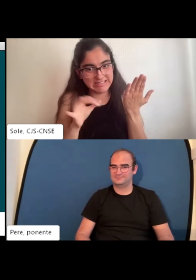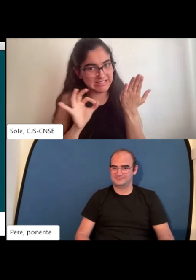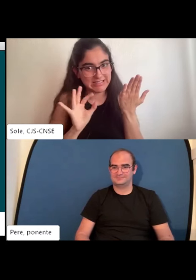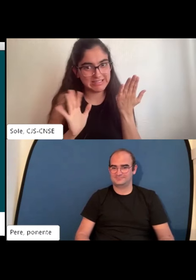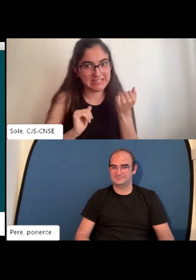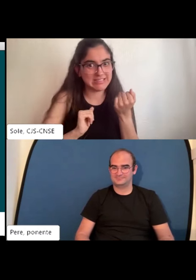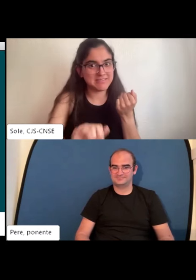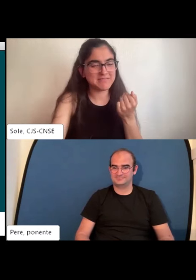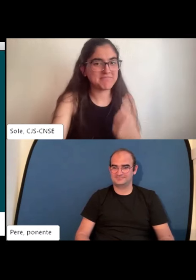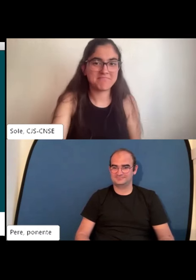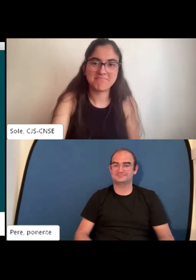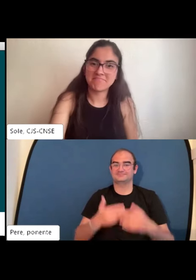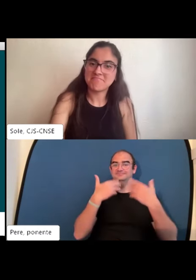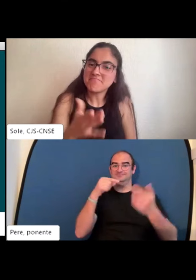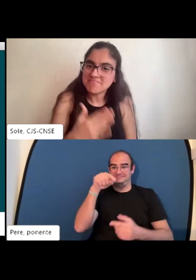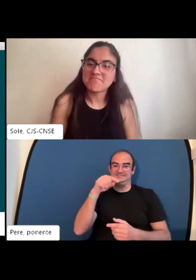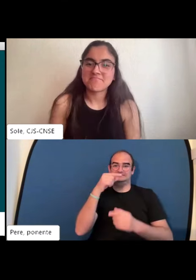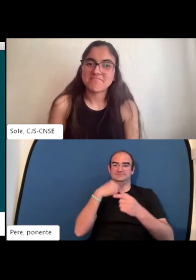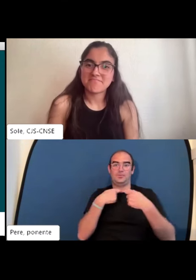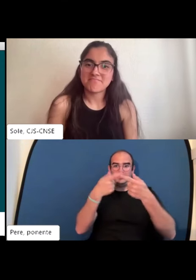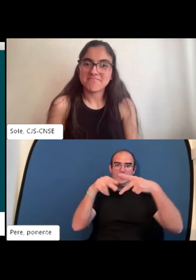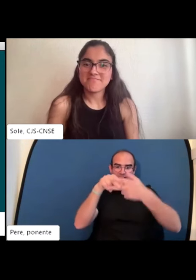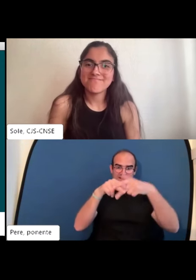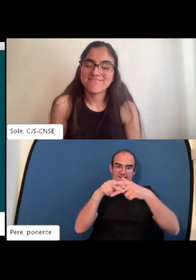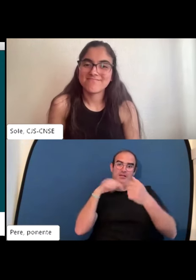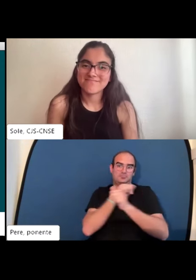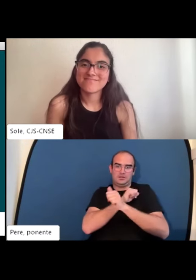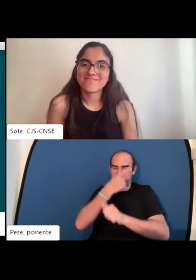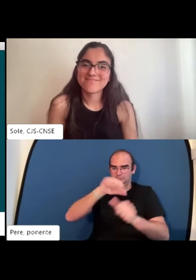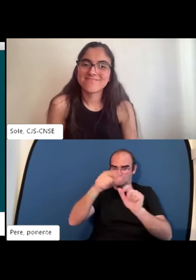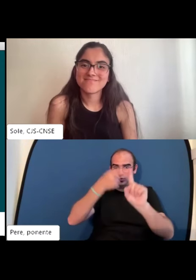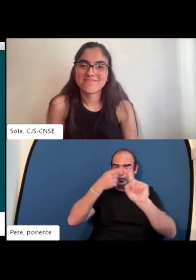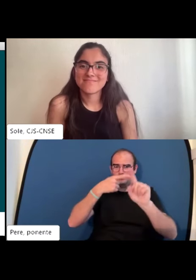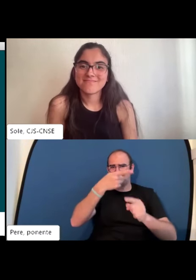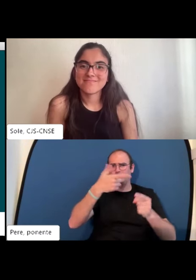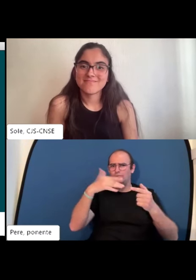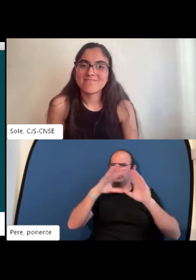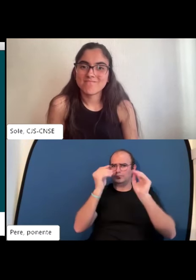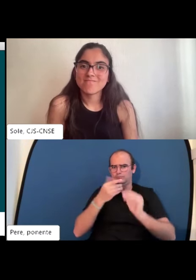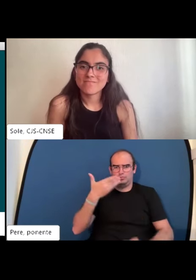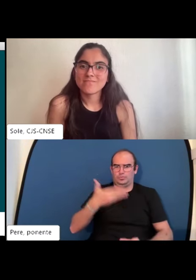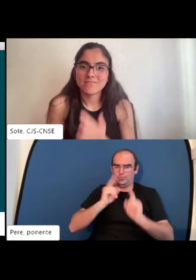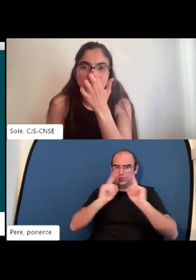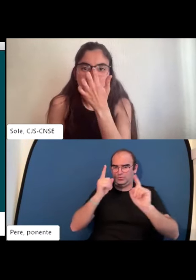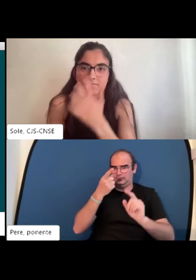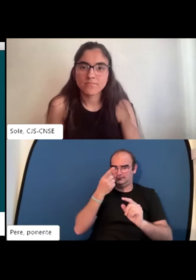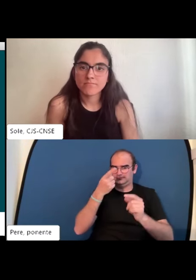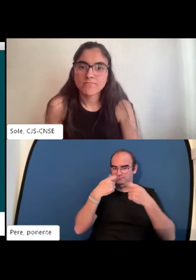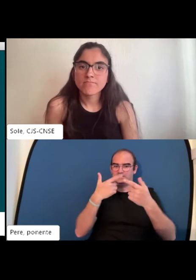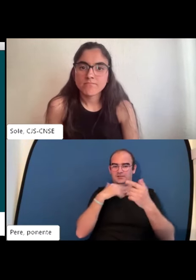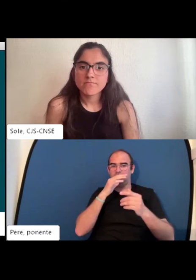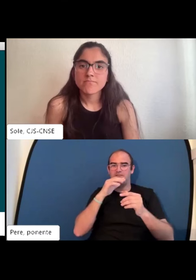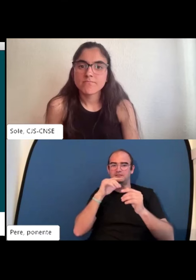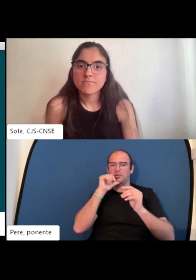puede aportar pero bueno la verdad es que no conozco mucho en profundidad la inteligencia artificial pues os voy a dar herramientas que